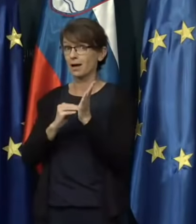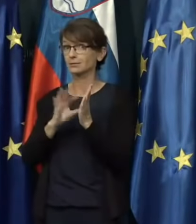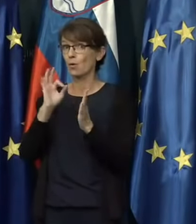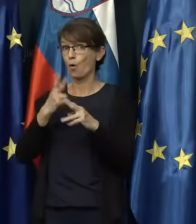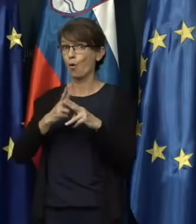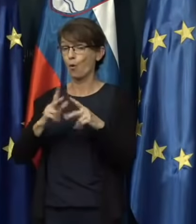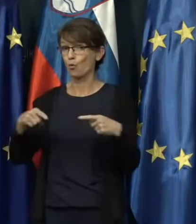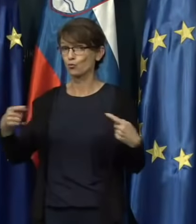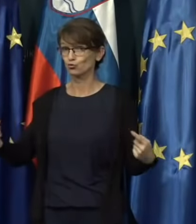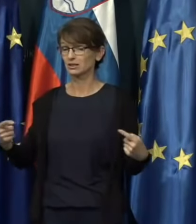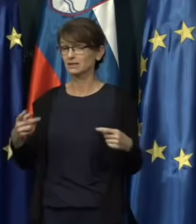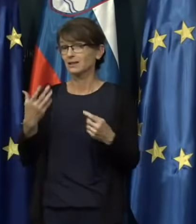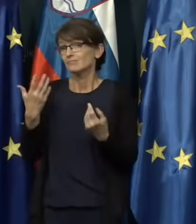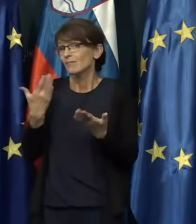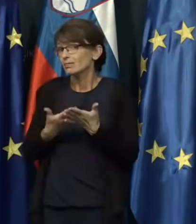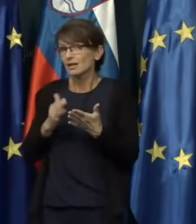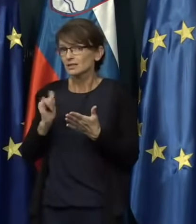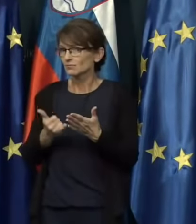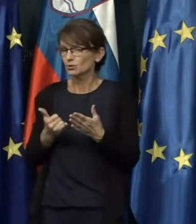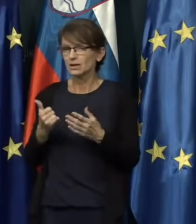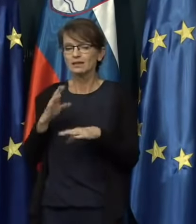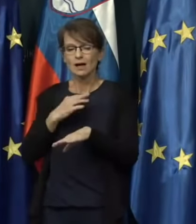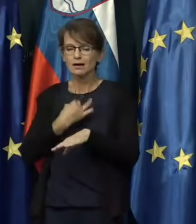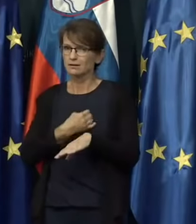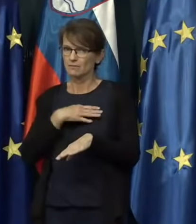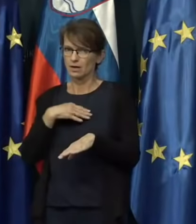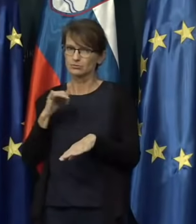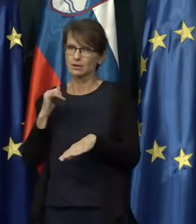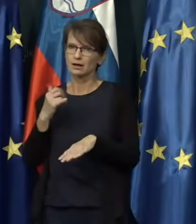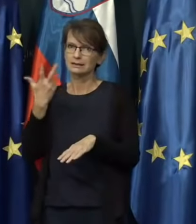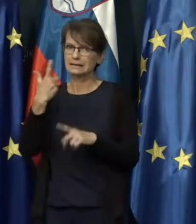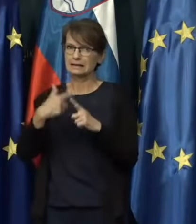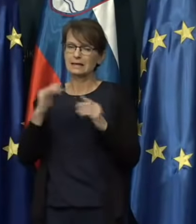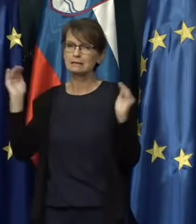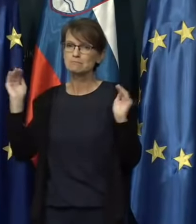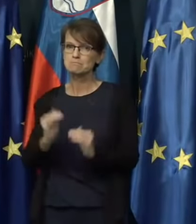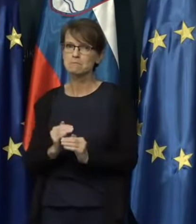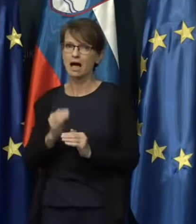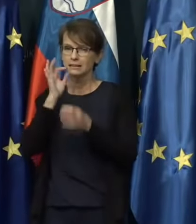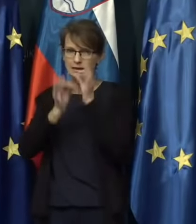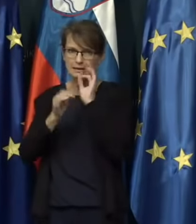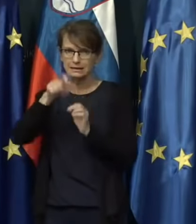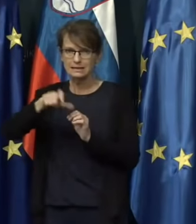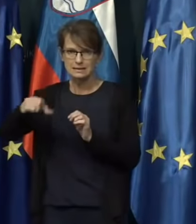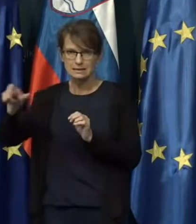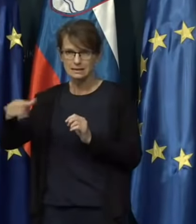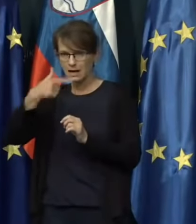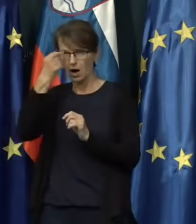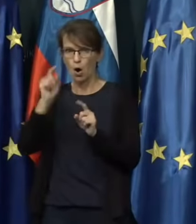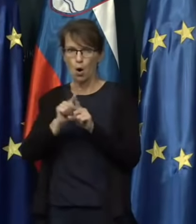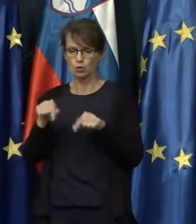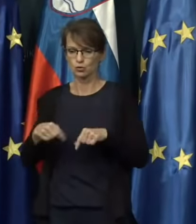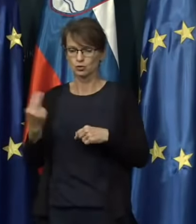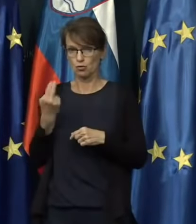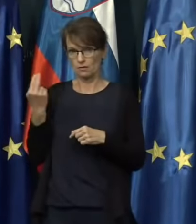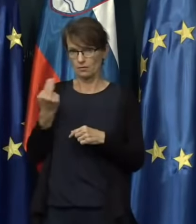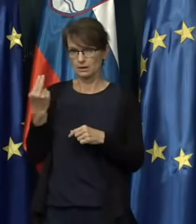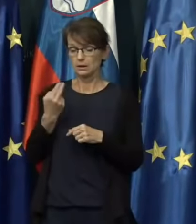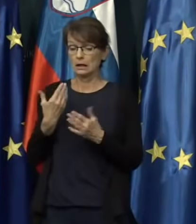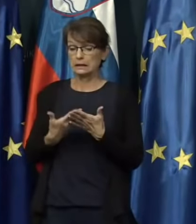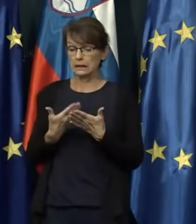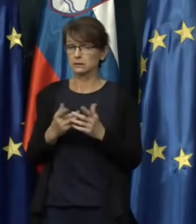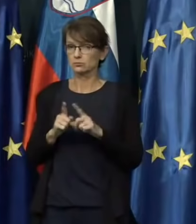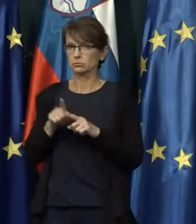okuženih obdejstvu, da imajo trikrat manj testiran na milijon prebivalcev kot Slovenija in